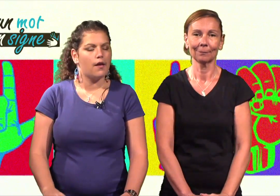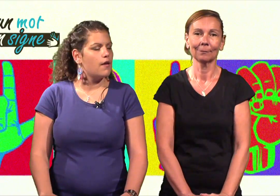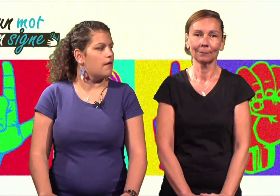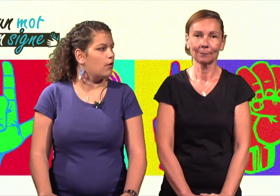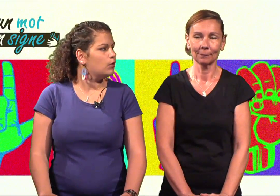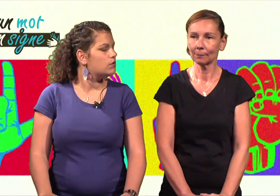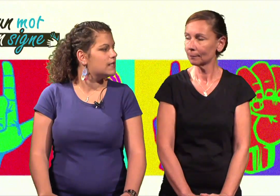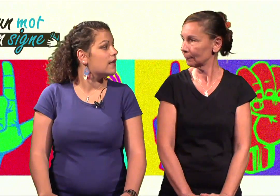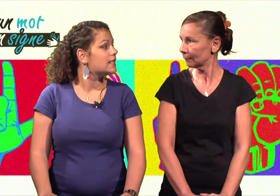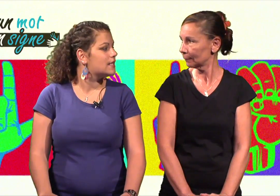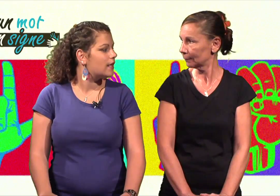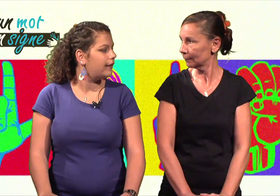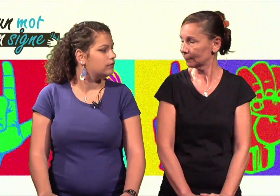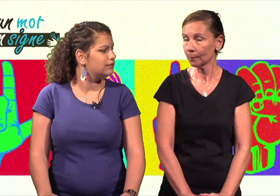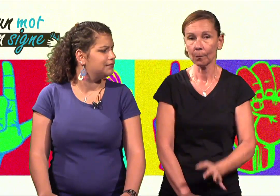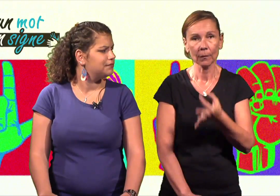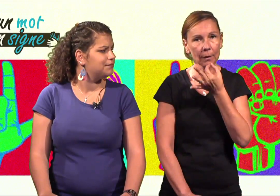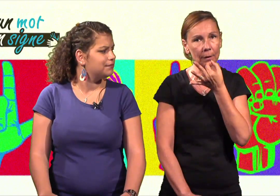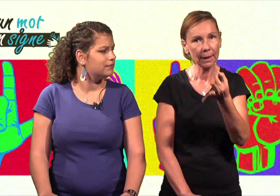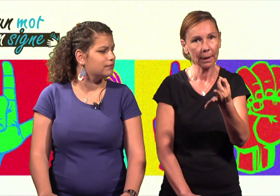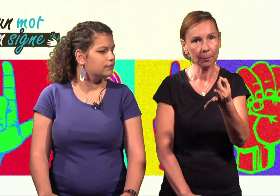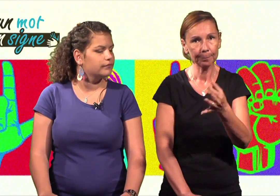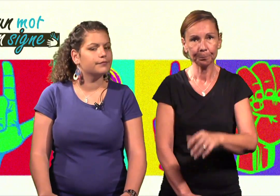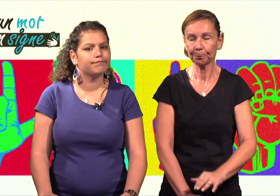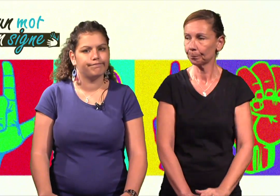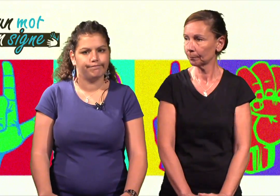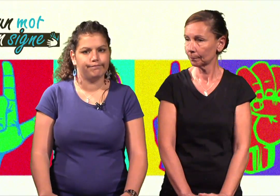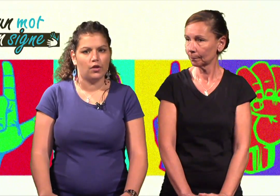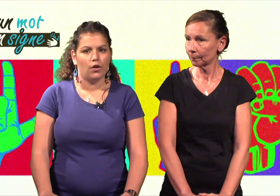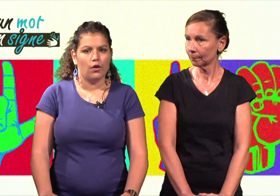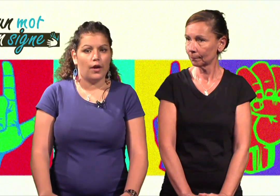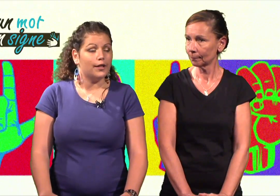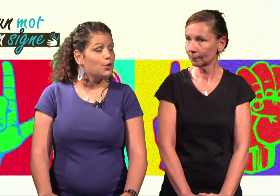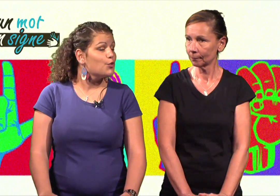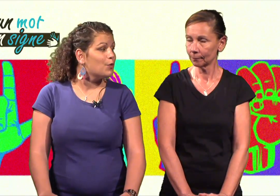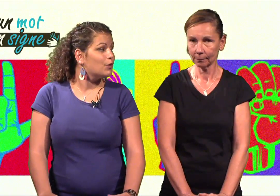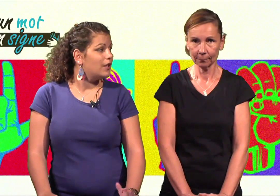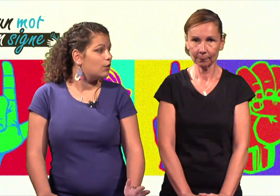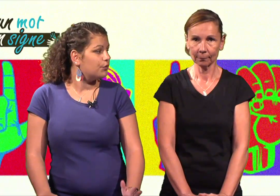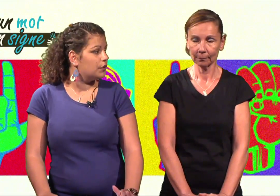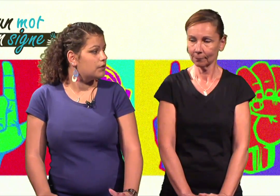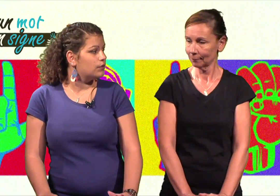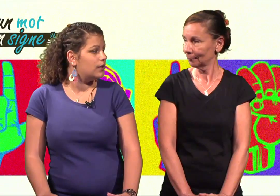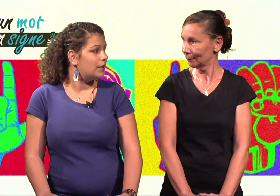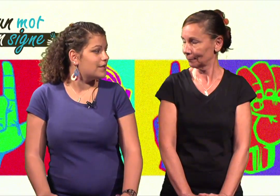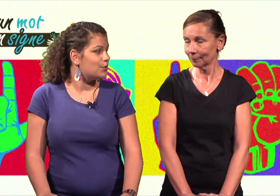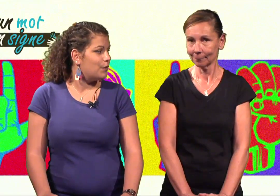Et comment tu signes dire ? Est-ce que tu peux me montrer les configurations de tes mains, s'il te plaît